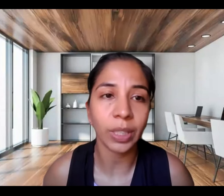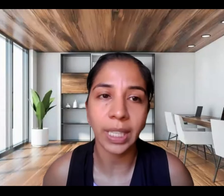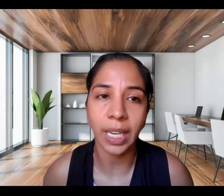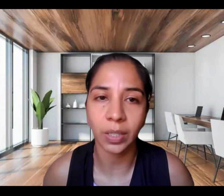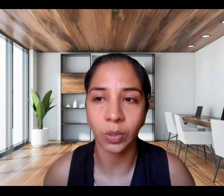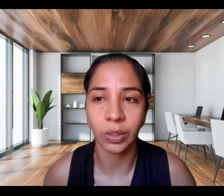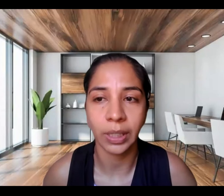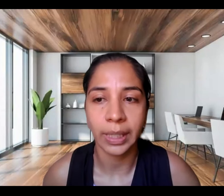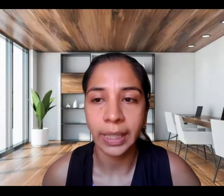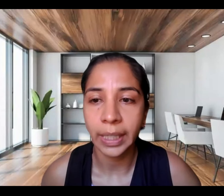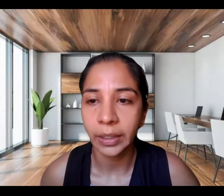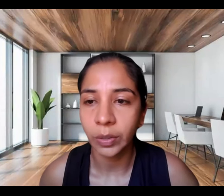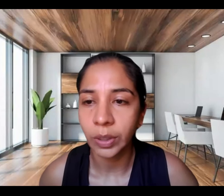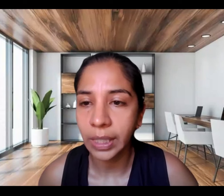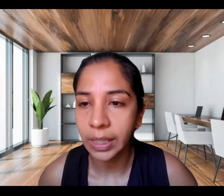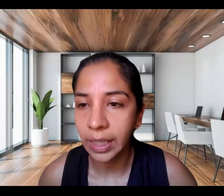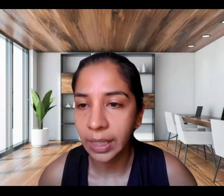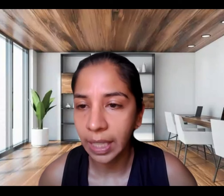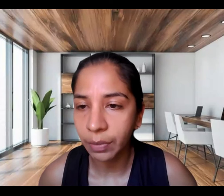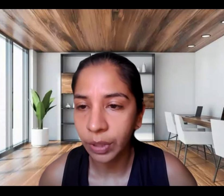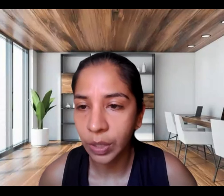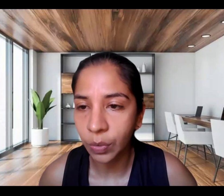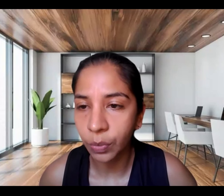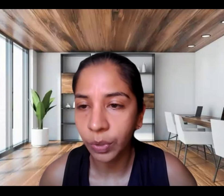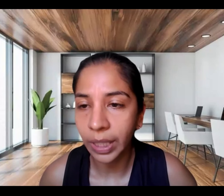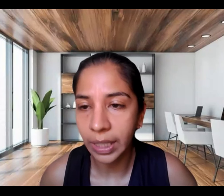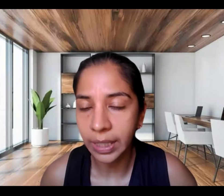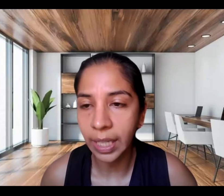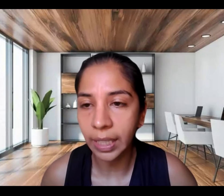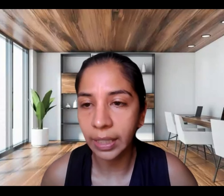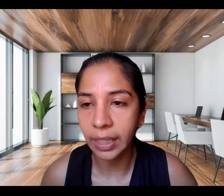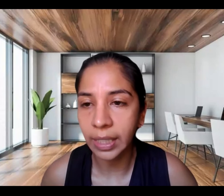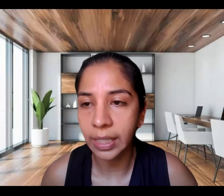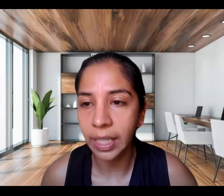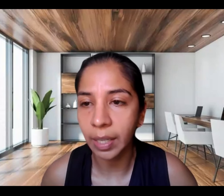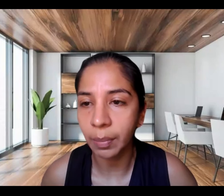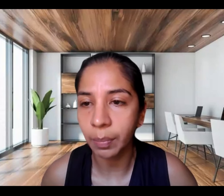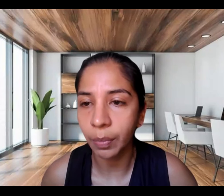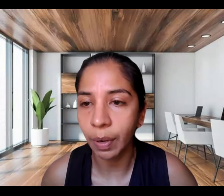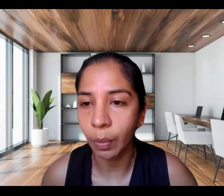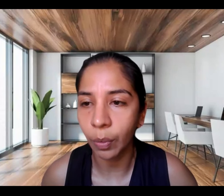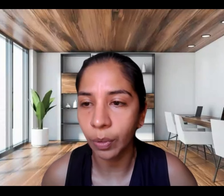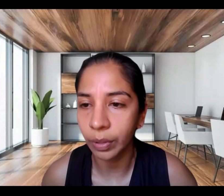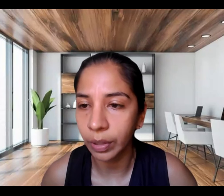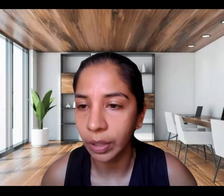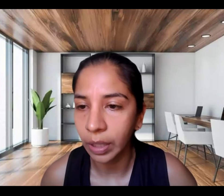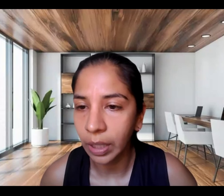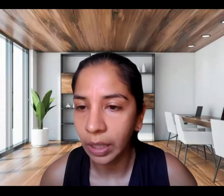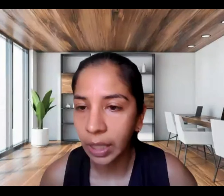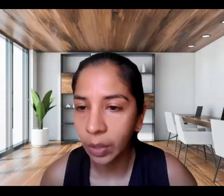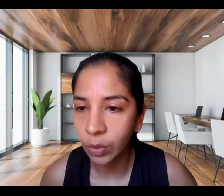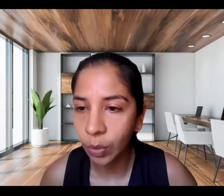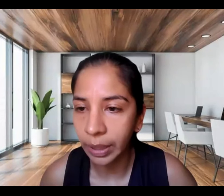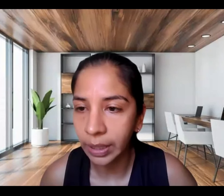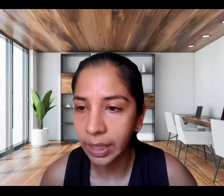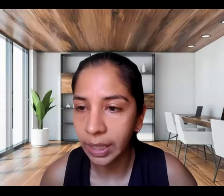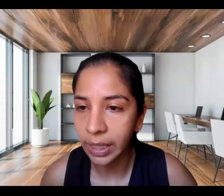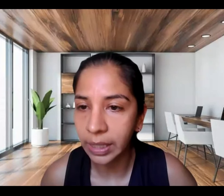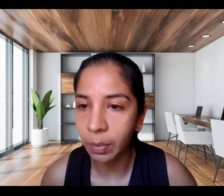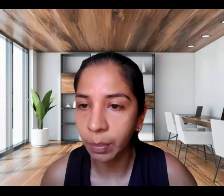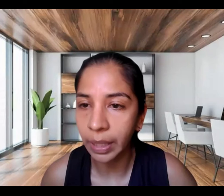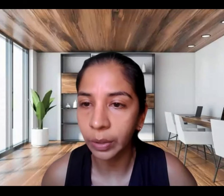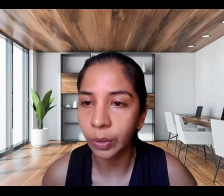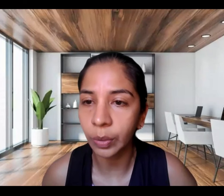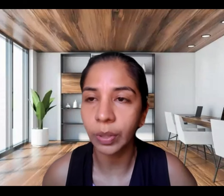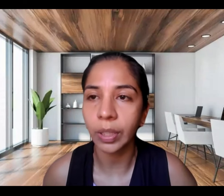necesita un descanso. Entonces, desde la Fundación Fundediza quisiera, por favor, que nos comentes